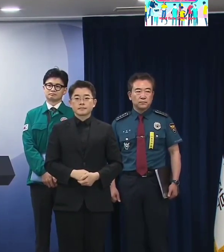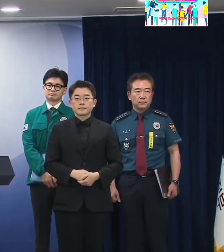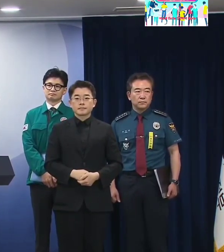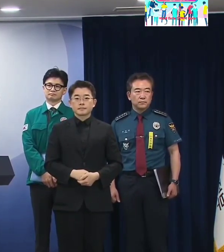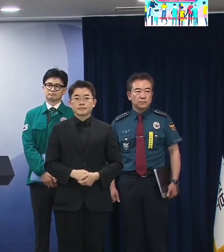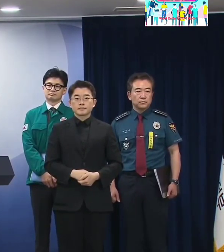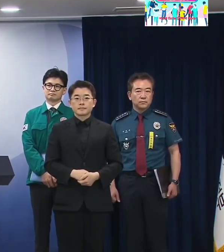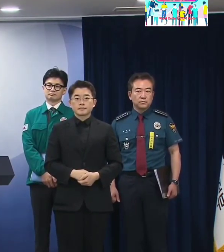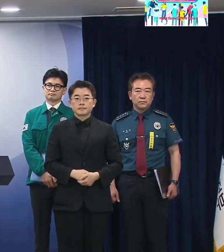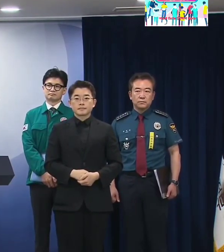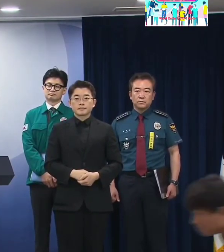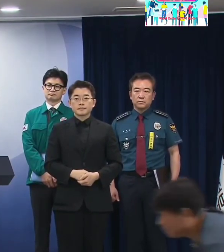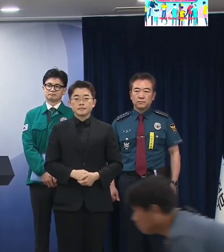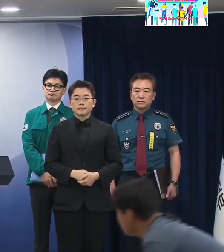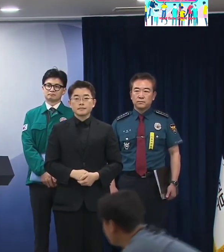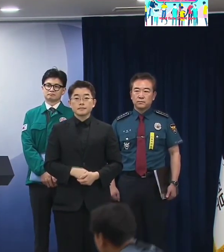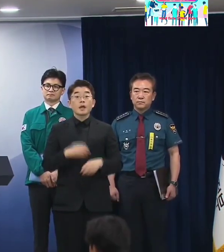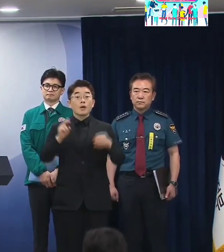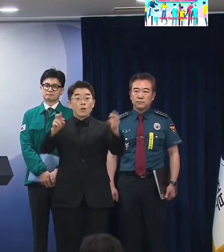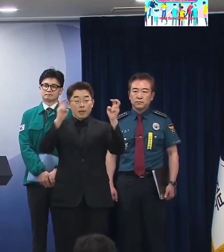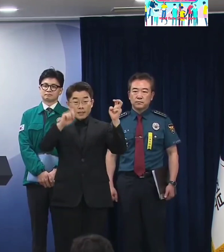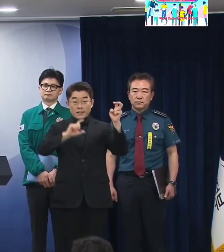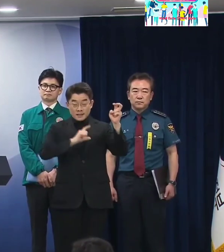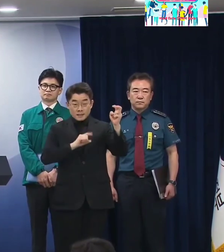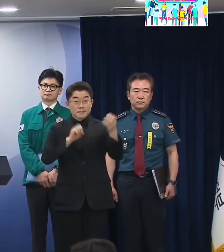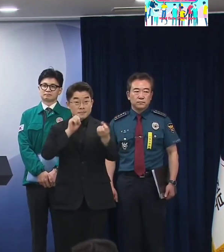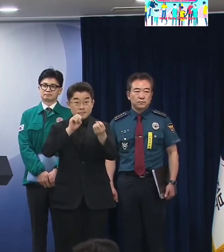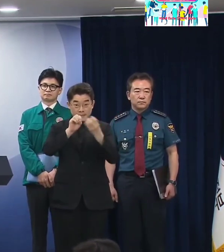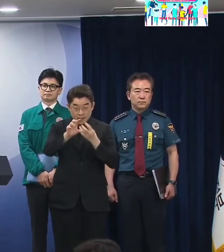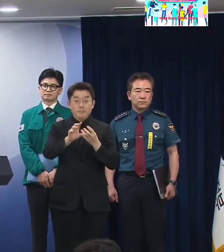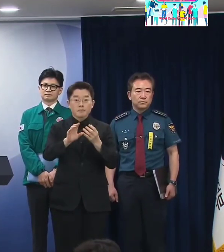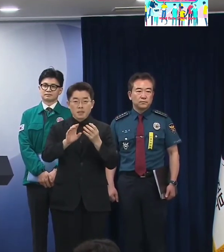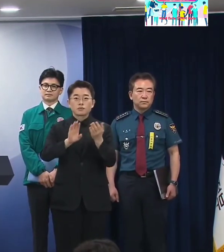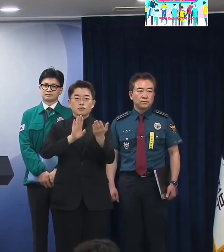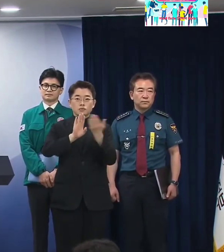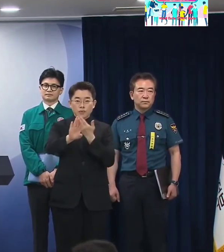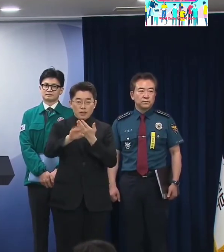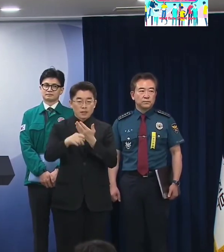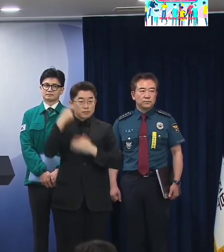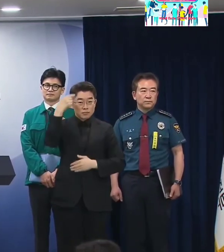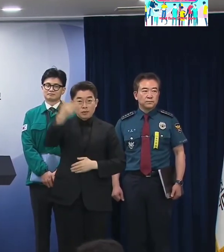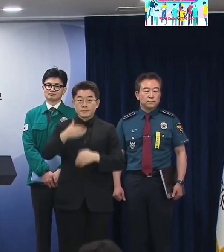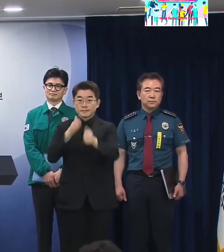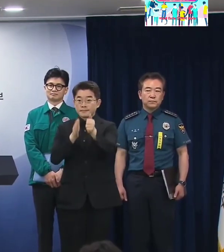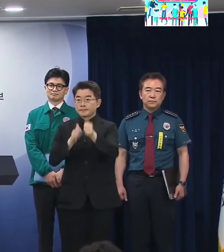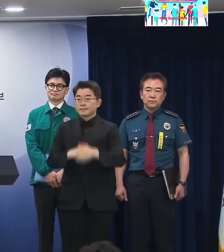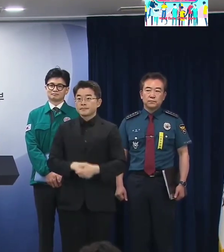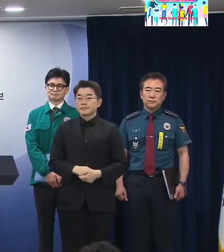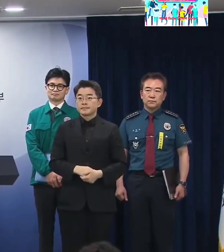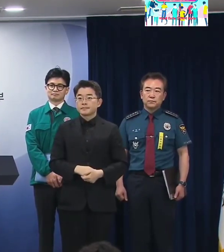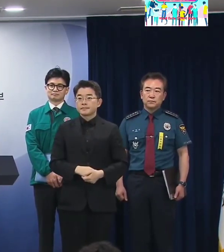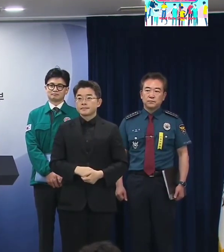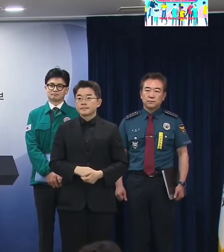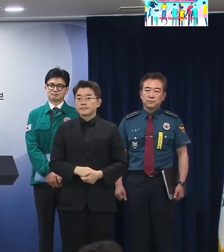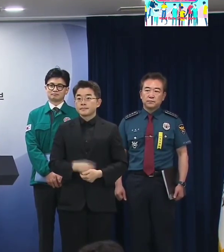사용해서 질문하시기 전에 소속과 이름을 말씀해 주시면 감사하겠습니다 질문하실 분 계십니까